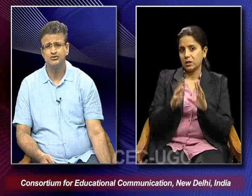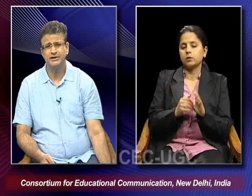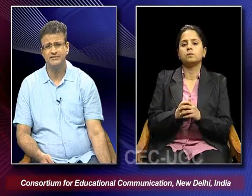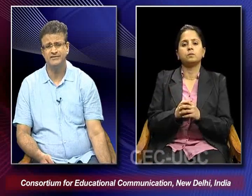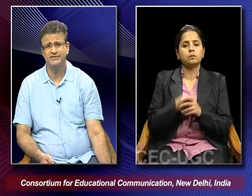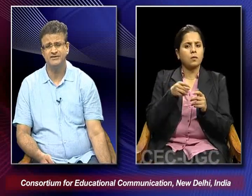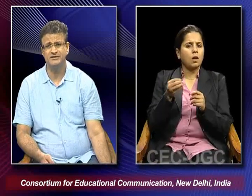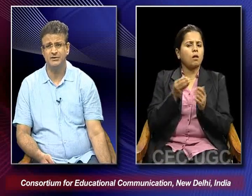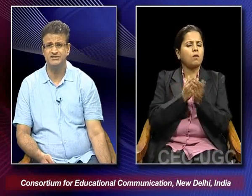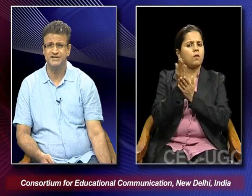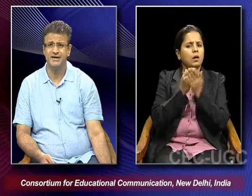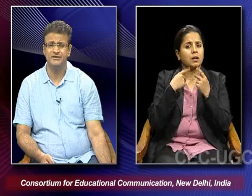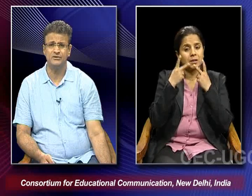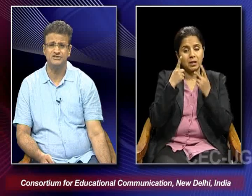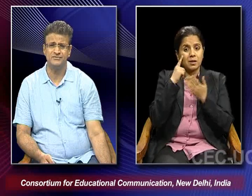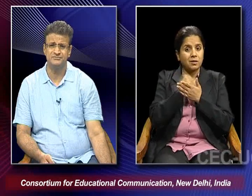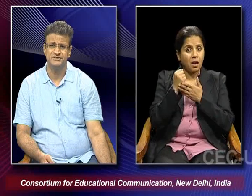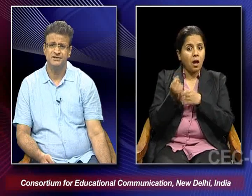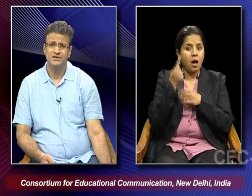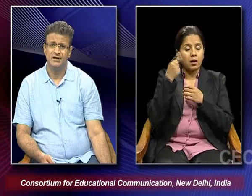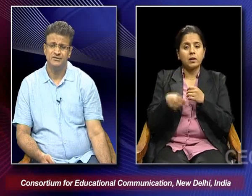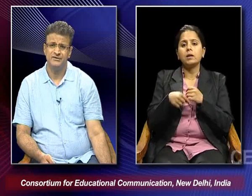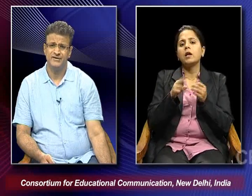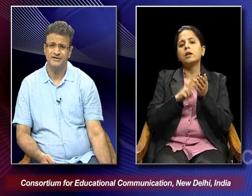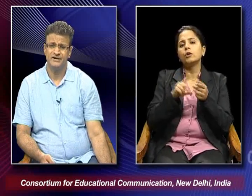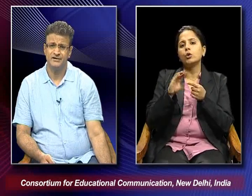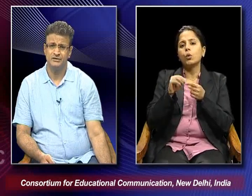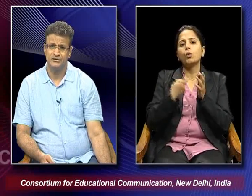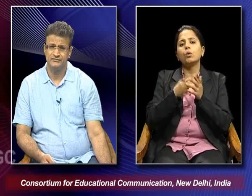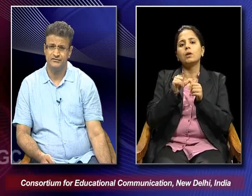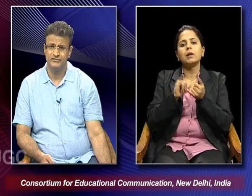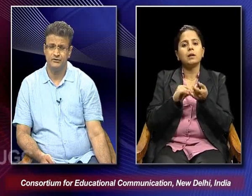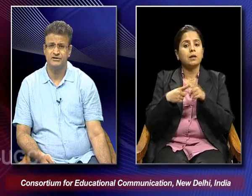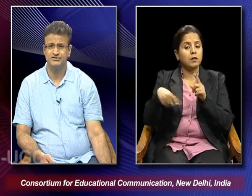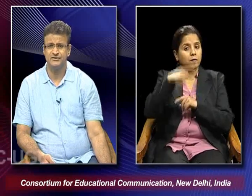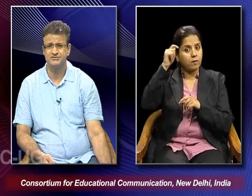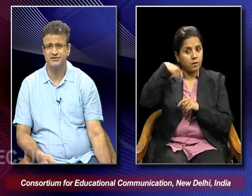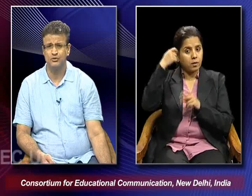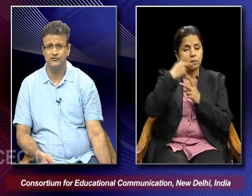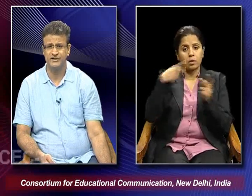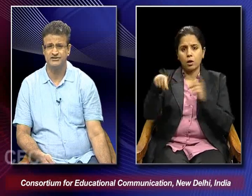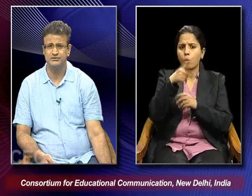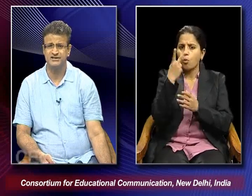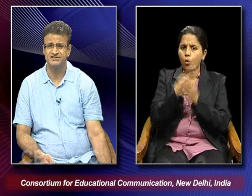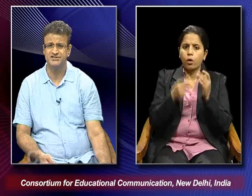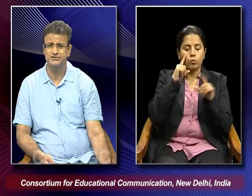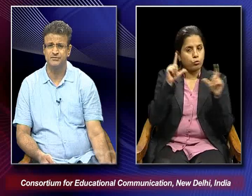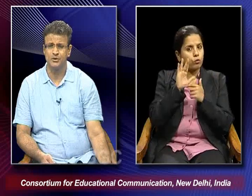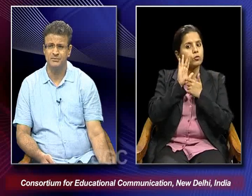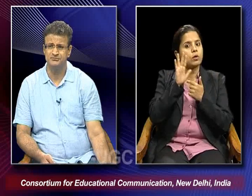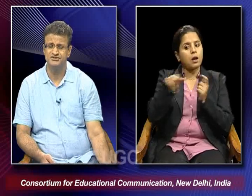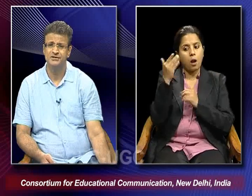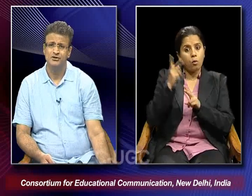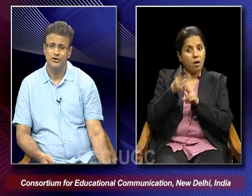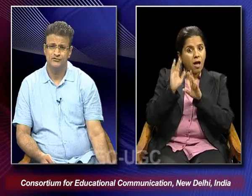So in a way when we tend to understand neorealist films we find that neorealist films they bore witness to the existence of the